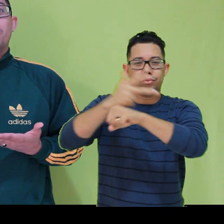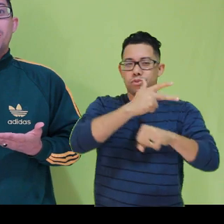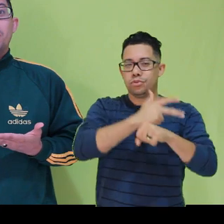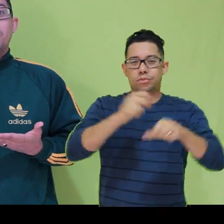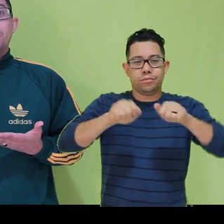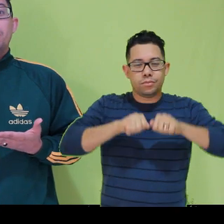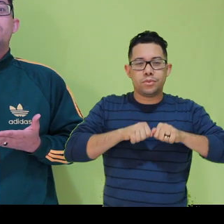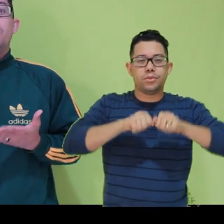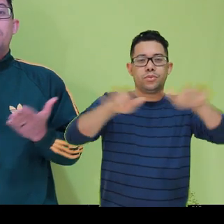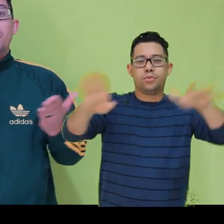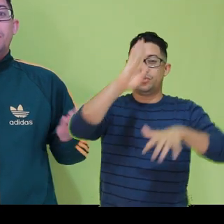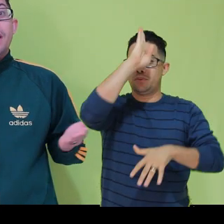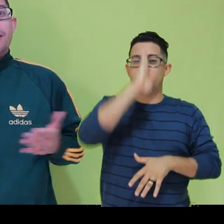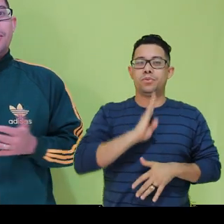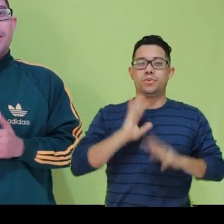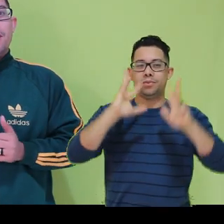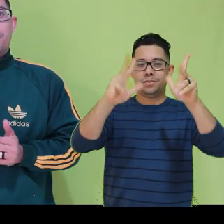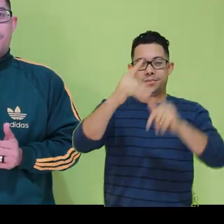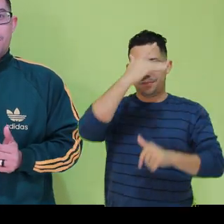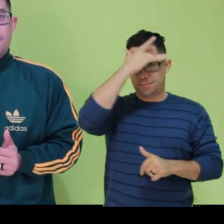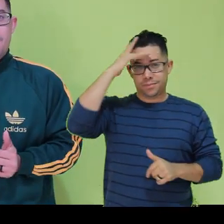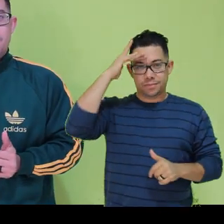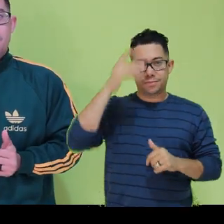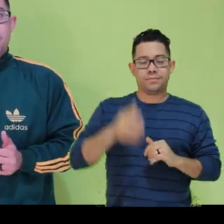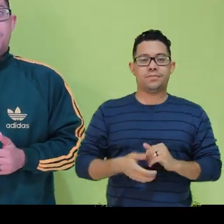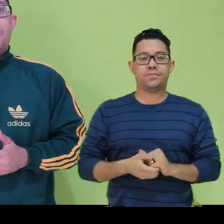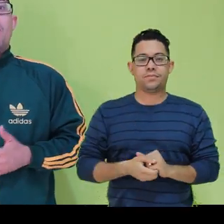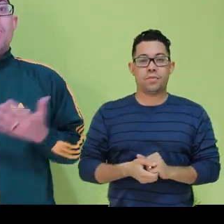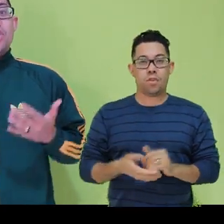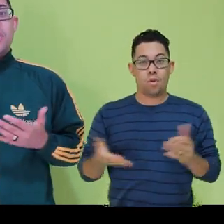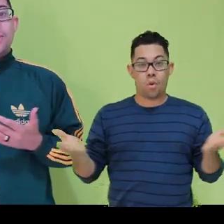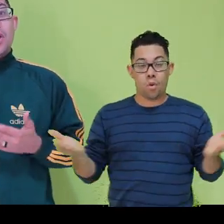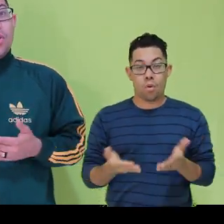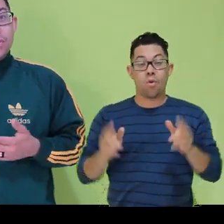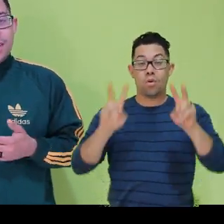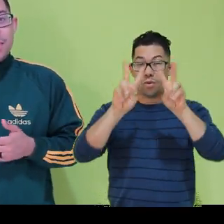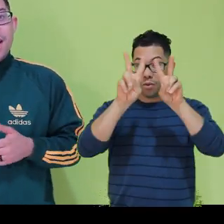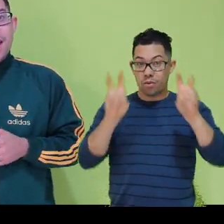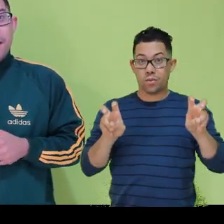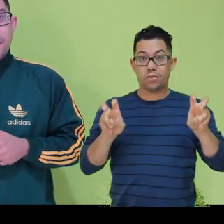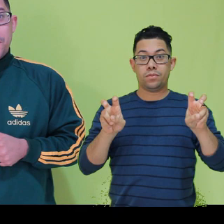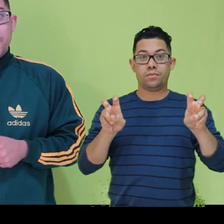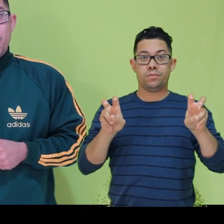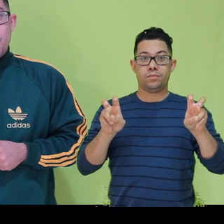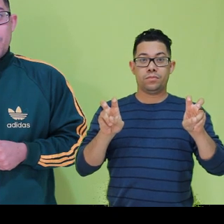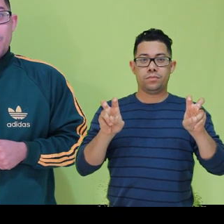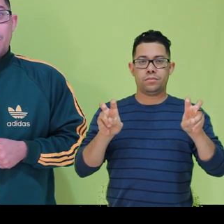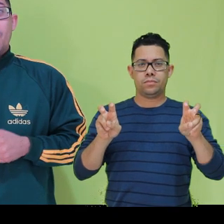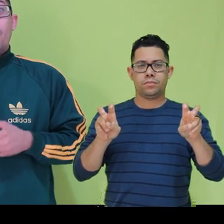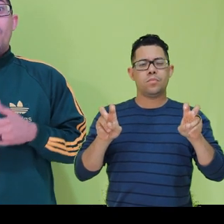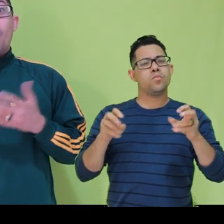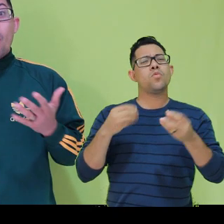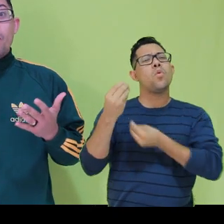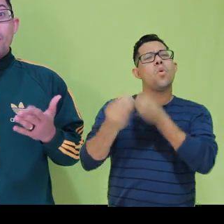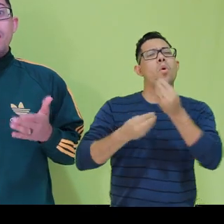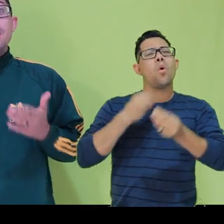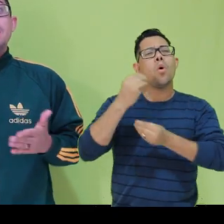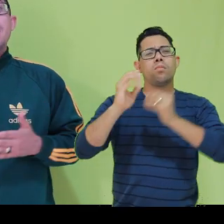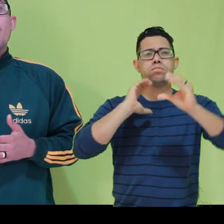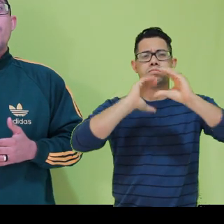conteúdos e distribuindo gratuitamente para vocês. Hoje, o tema é como iniciar